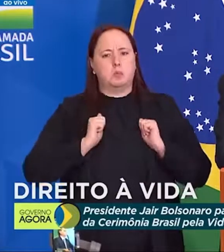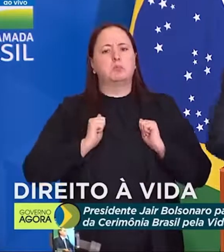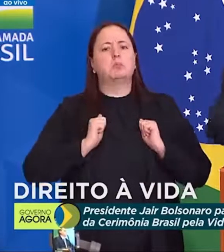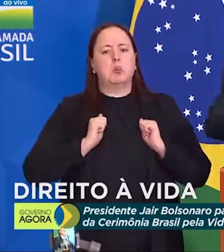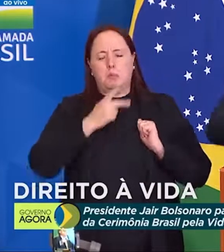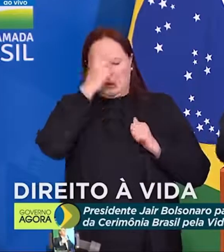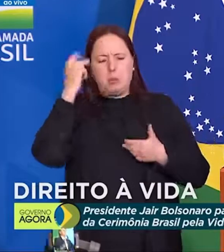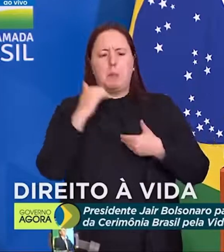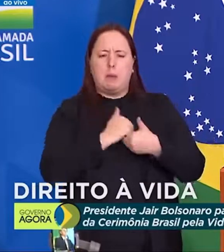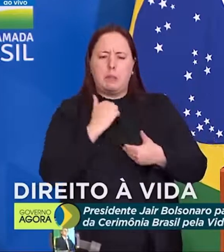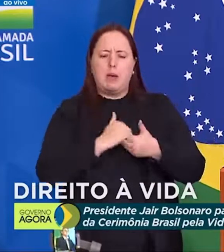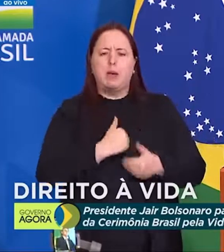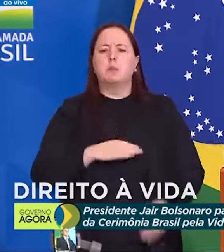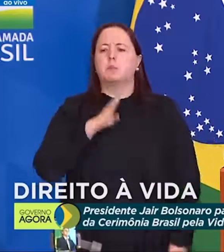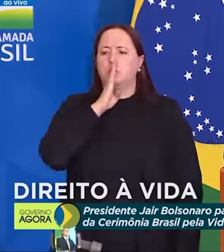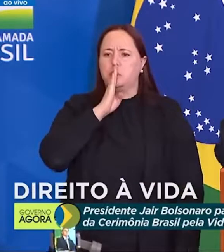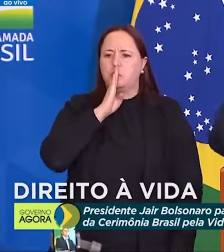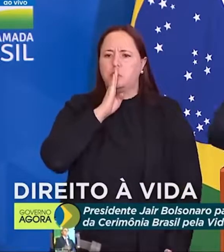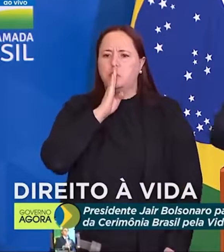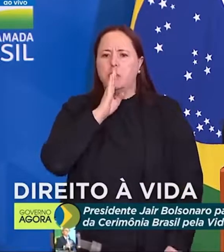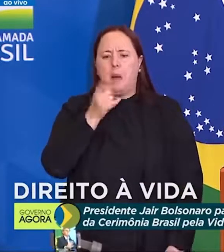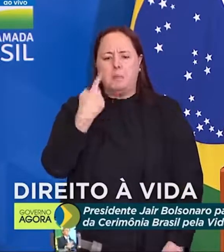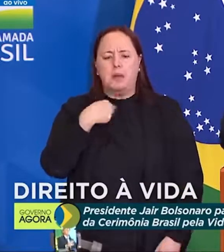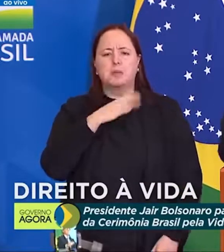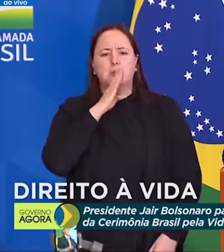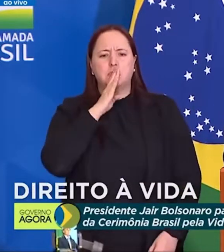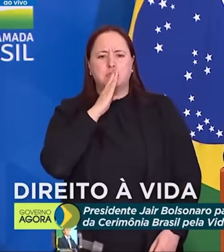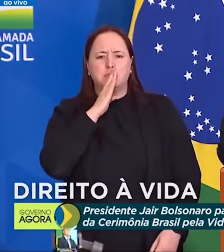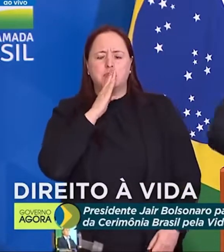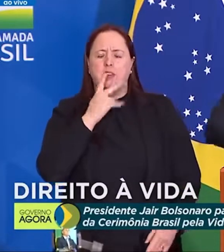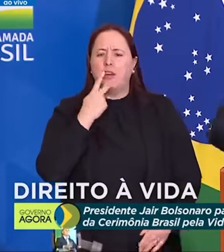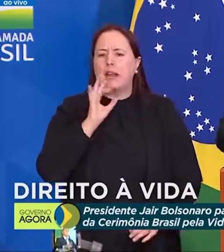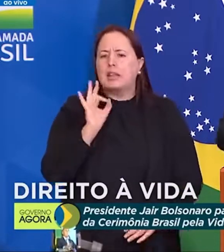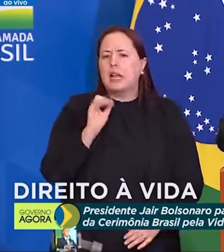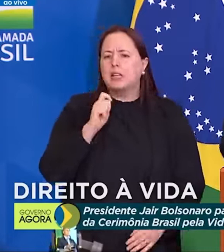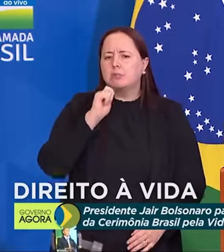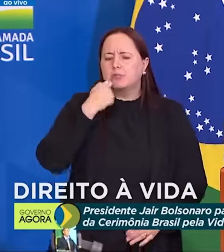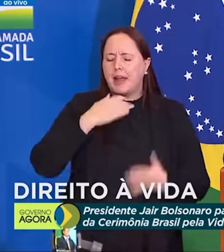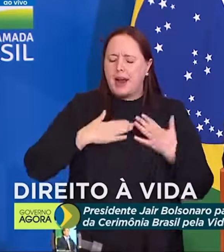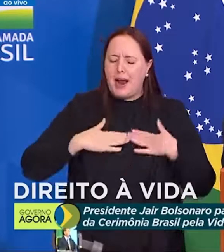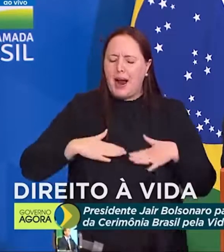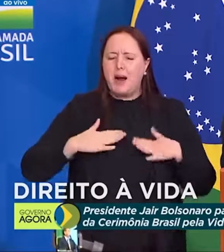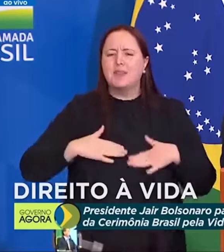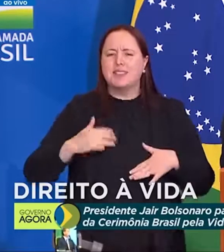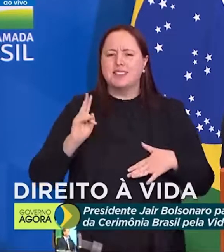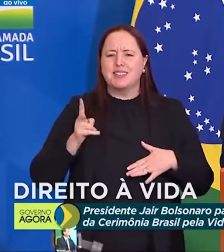aconselham, fique quieto, fique na tua, calma.